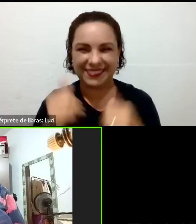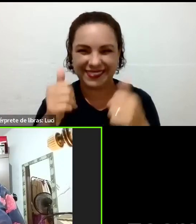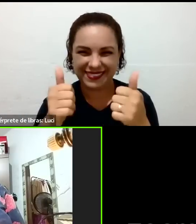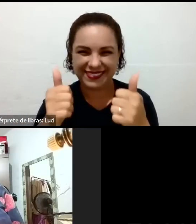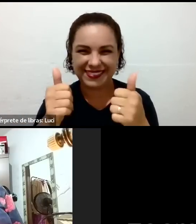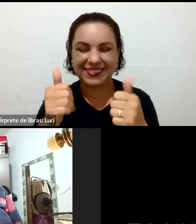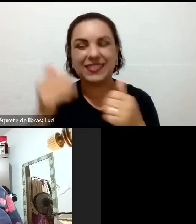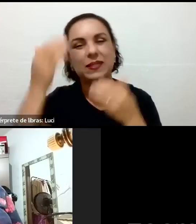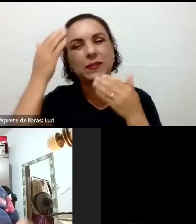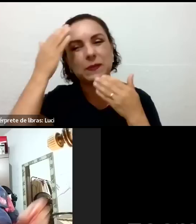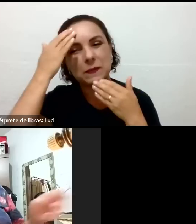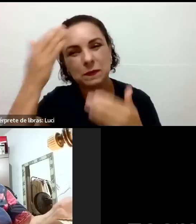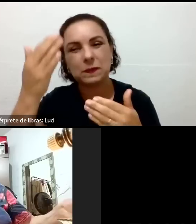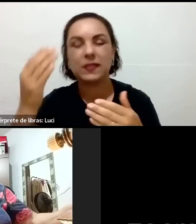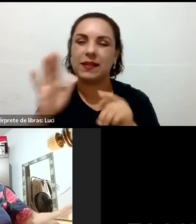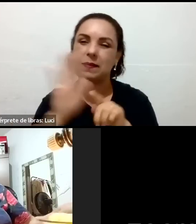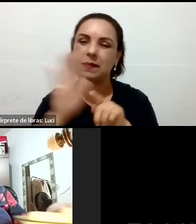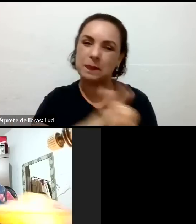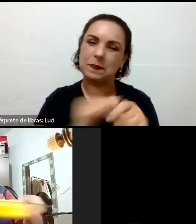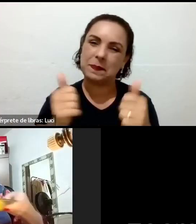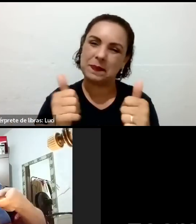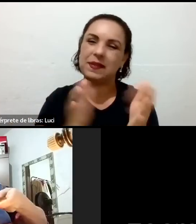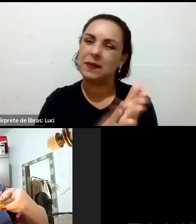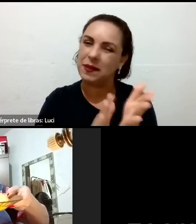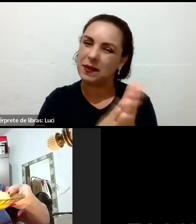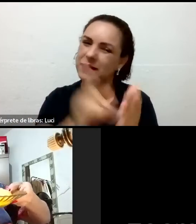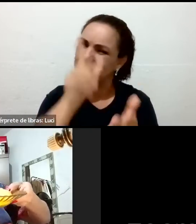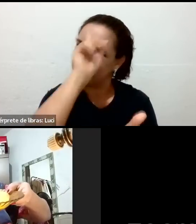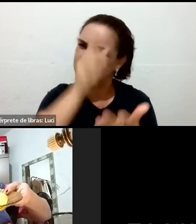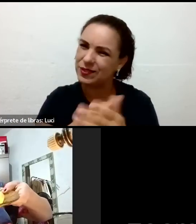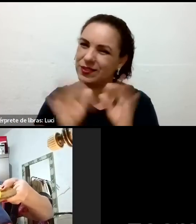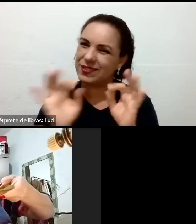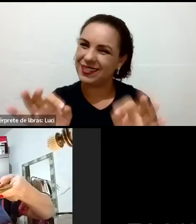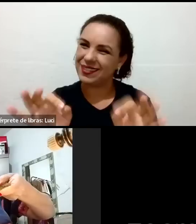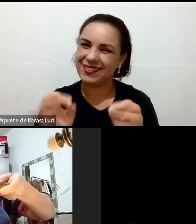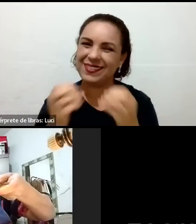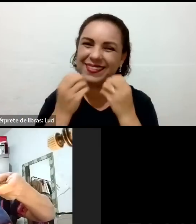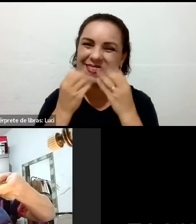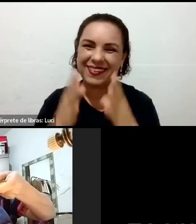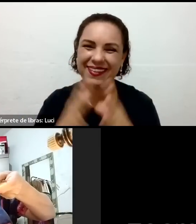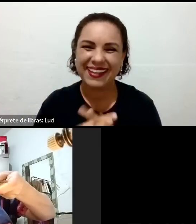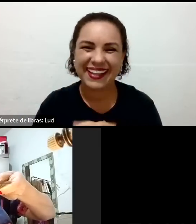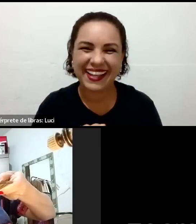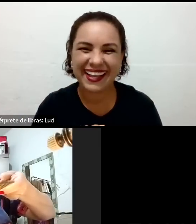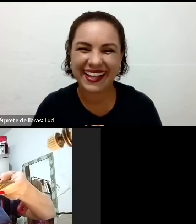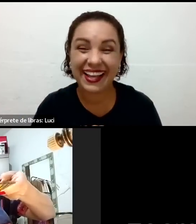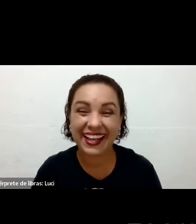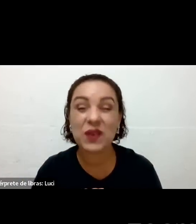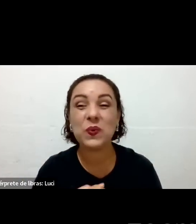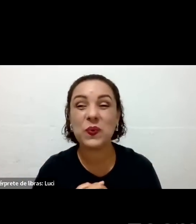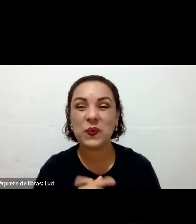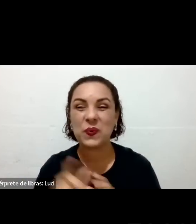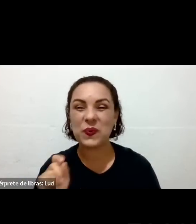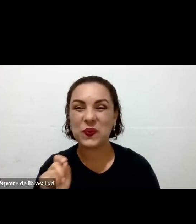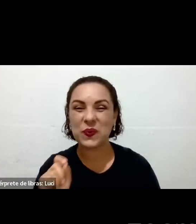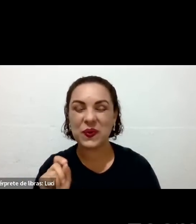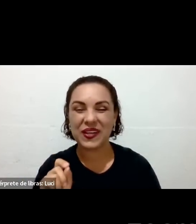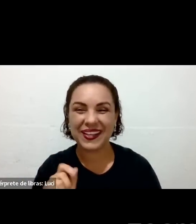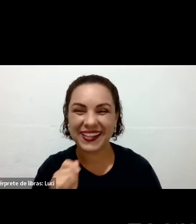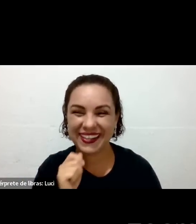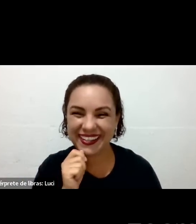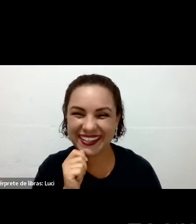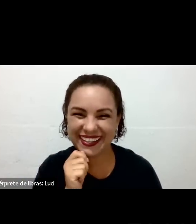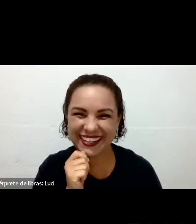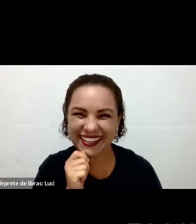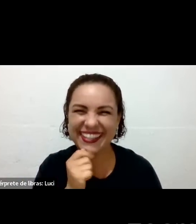obrigado, viu? Pela pergunta. Parabéns pela decisão, Daqui a pouco já tá aí tomando uma água viva. Opa, peraí. Você é pão de queijo? Não, peraí. Meu Deus